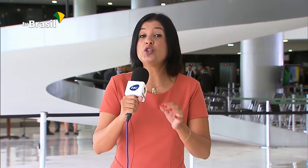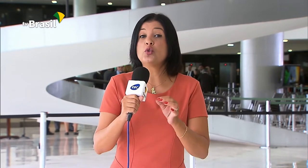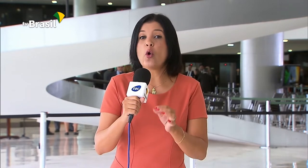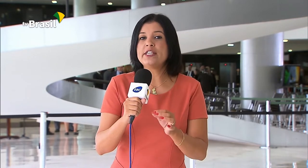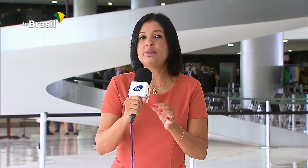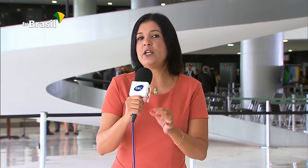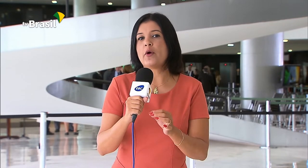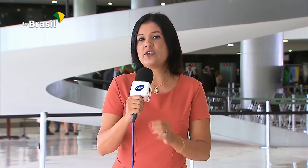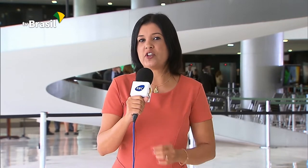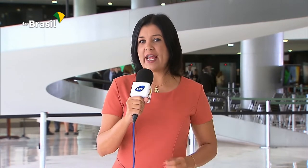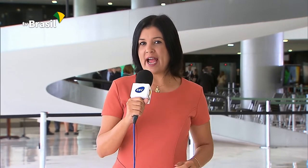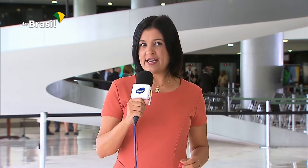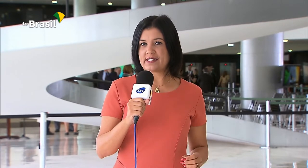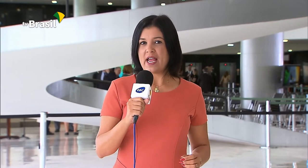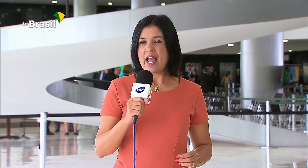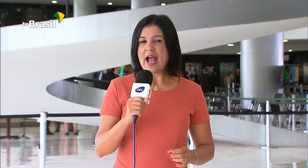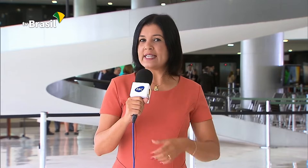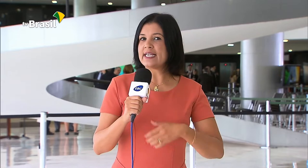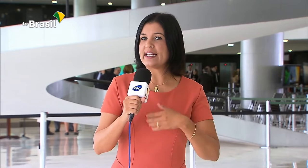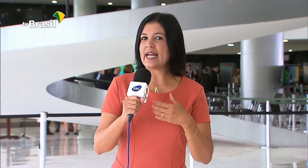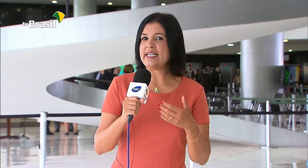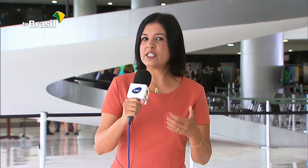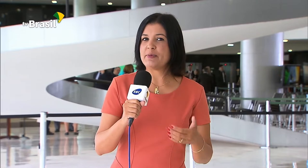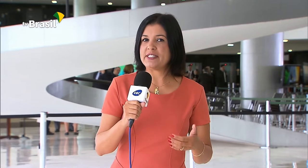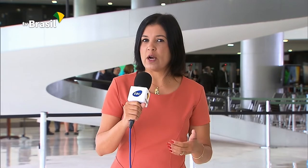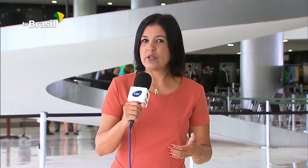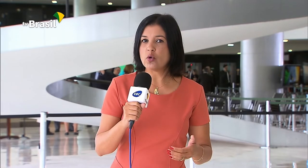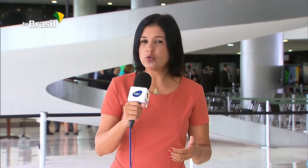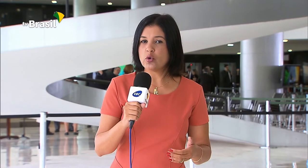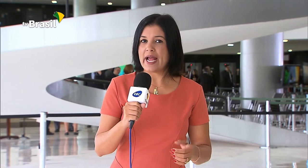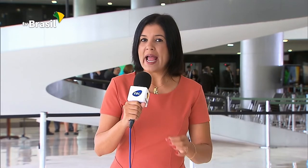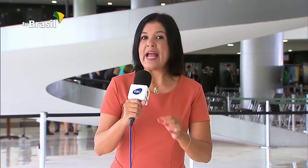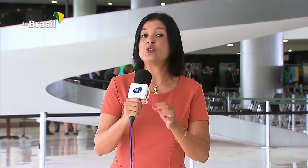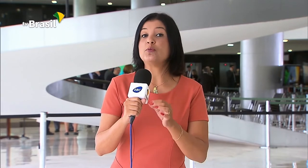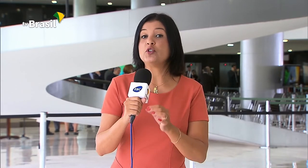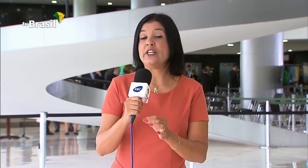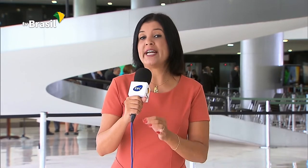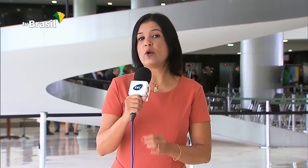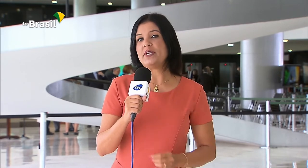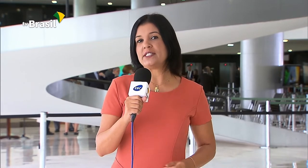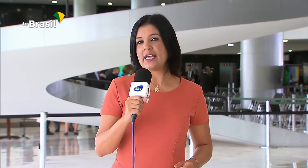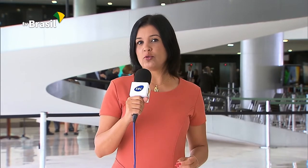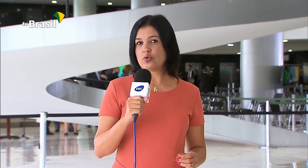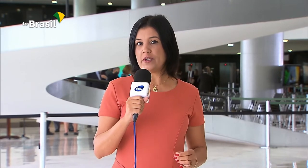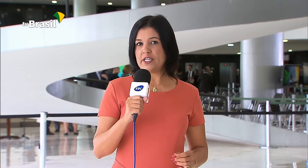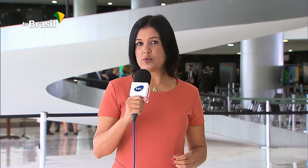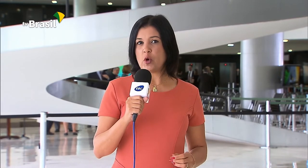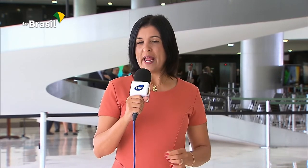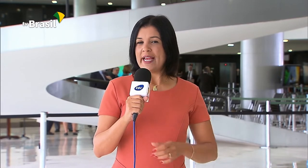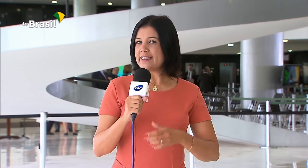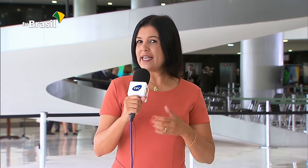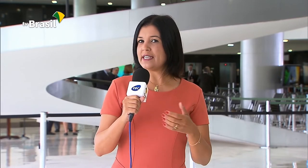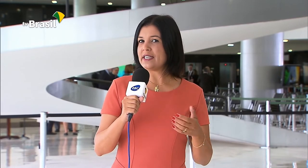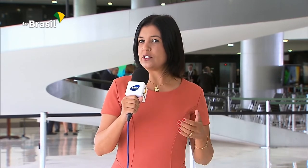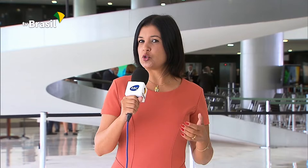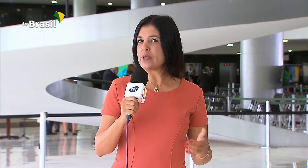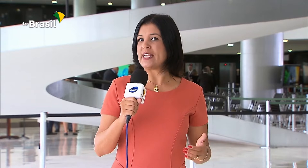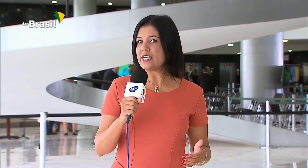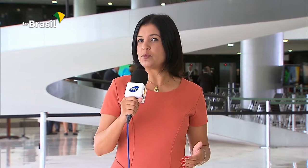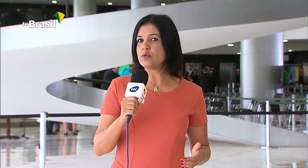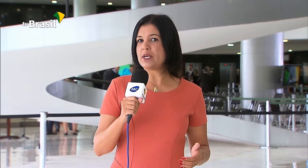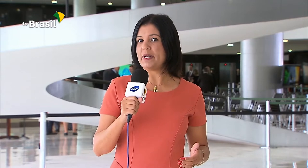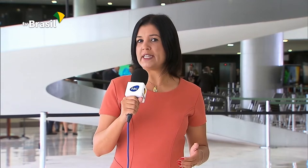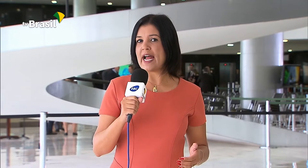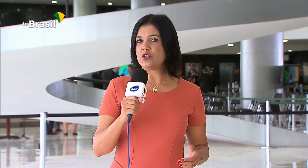orçamento de 2 bilhões de reais. A Secretaria Especial da Cultura é subordinada ao Ministério do Turismo e tem entre